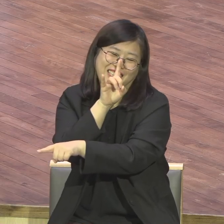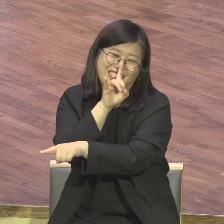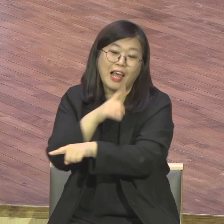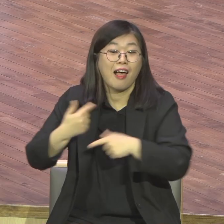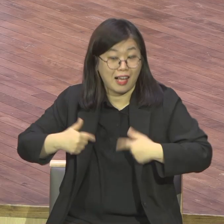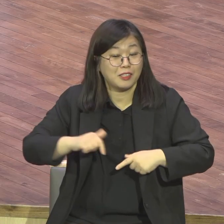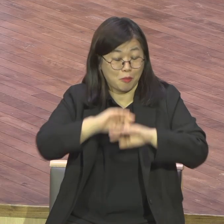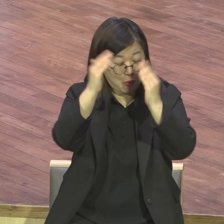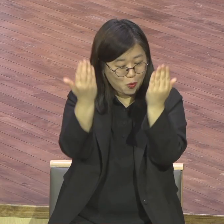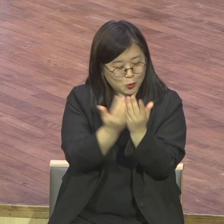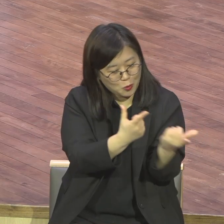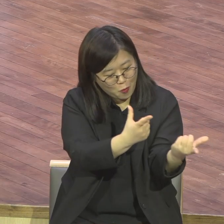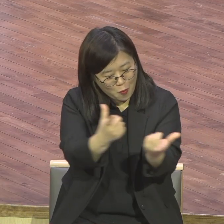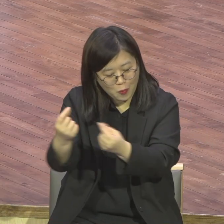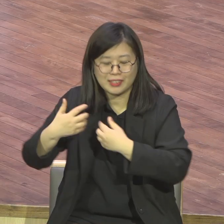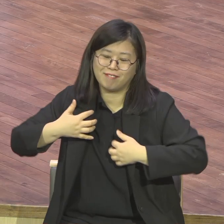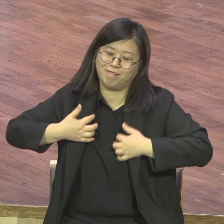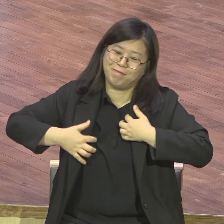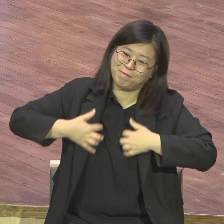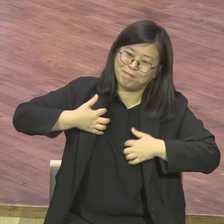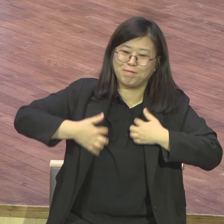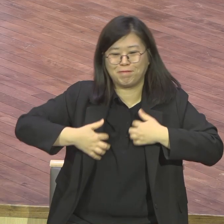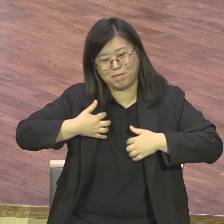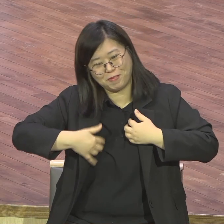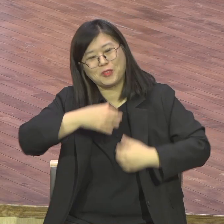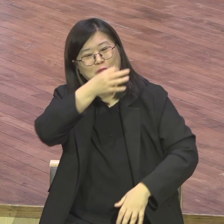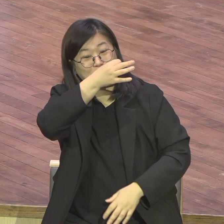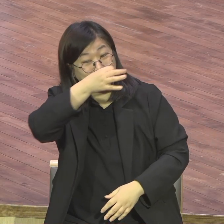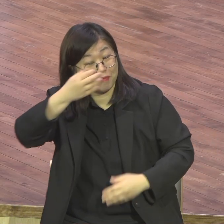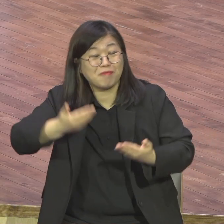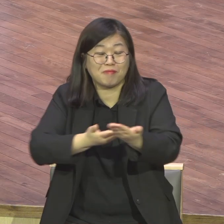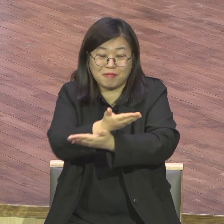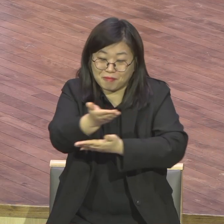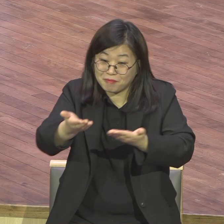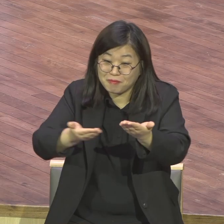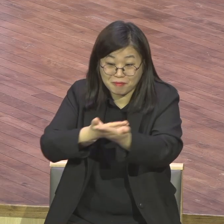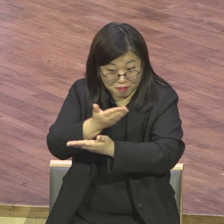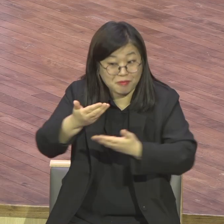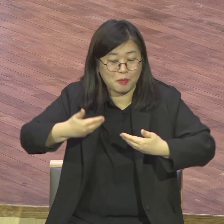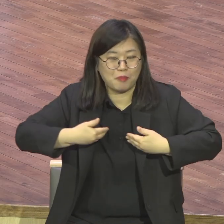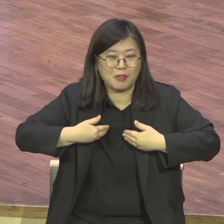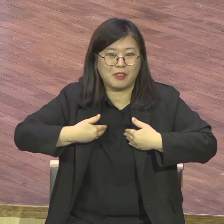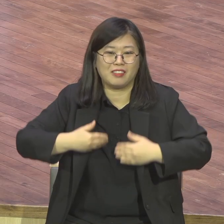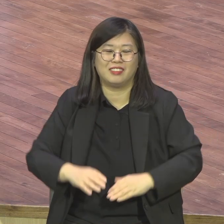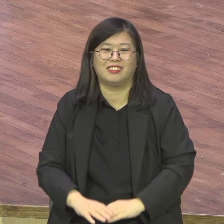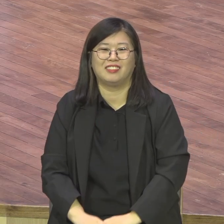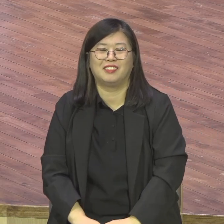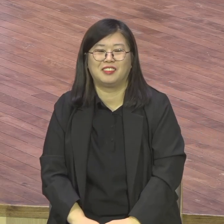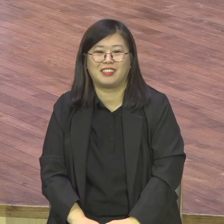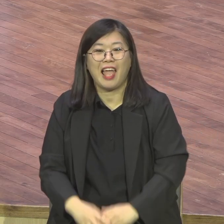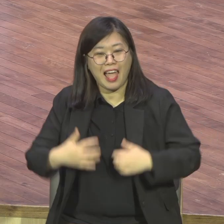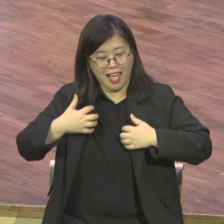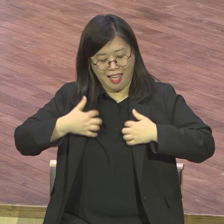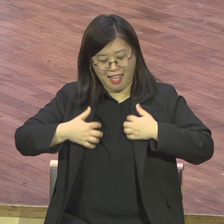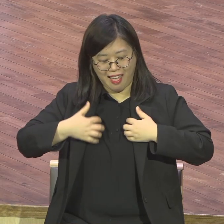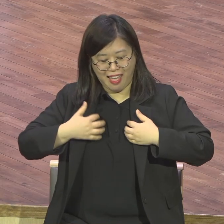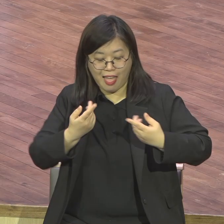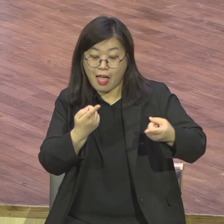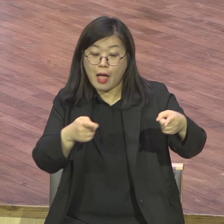그러면요. 그럼 치유 공동체. 제작 공동체. 원리스 공동체. 성교 전도 공동체가. 거기서